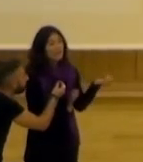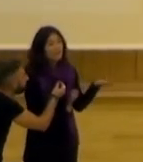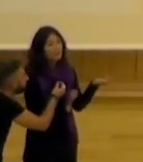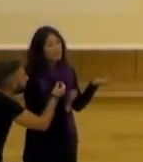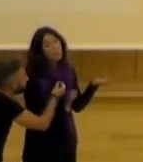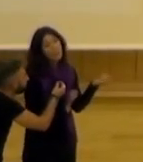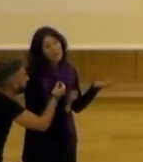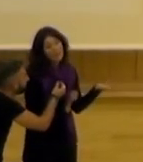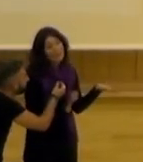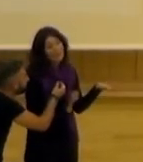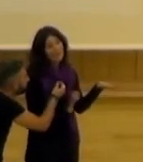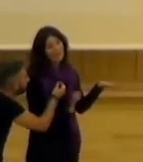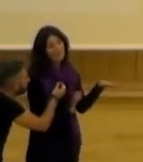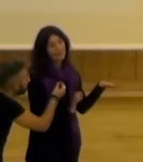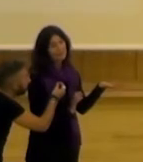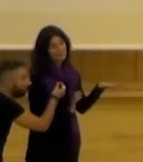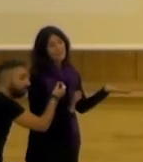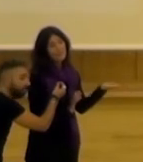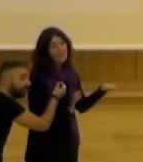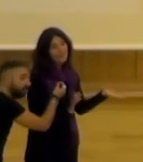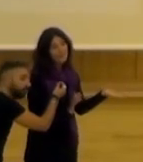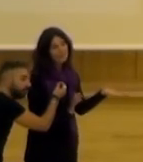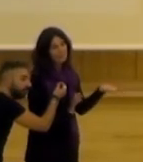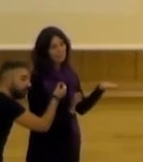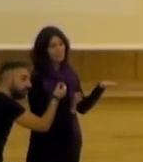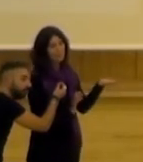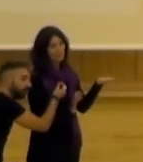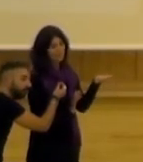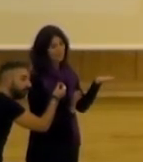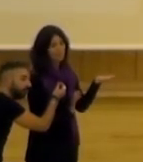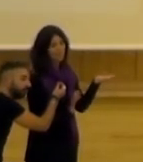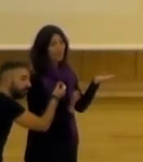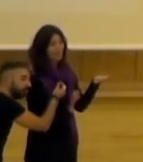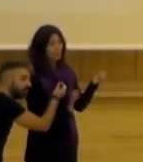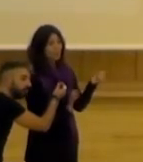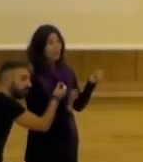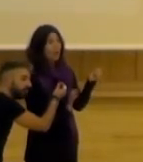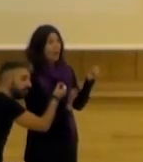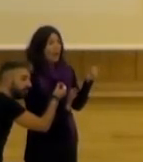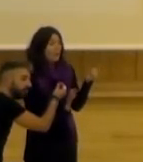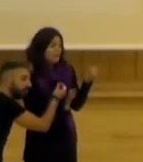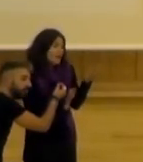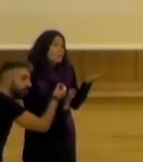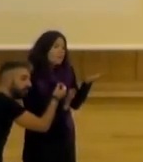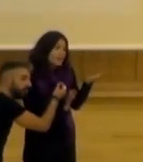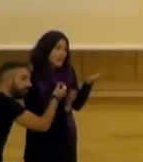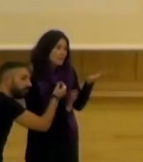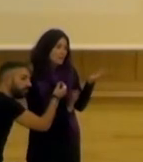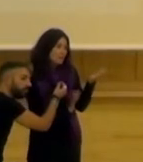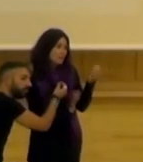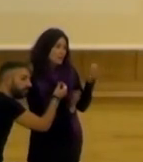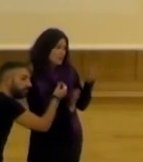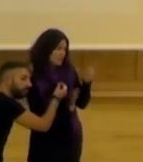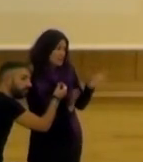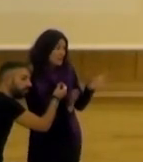y la verdad es que no teníamos una guía que le haya que decir nada en lo que es de su idioma esto que es bien